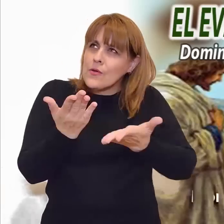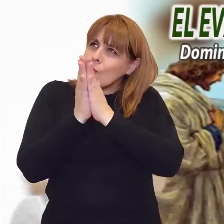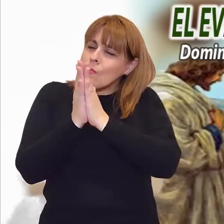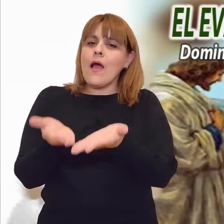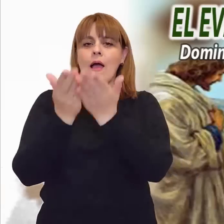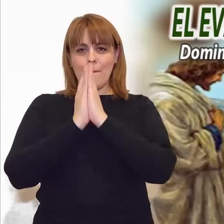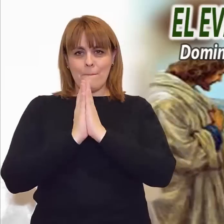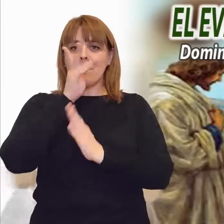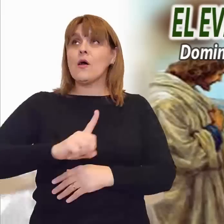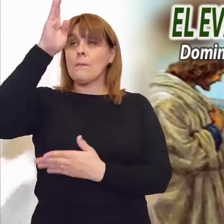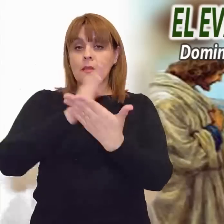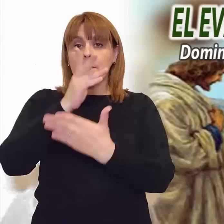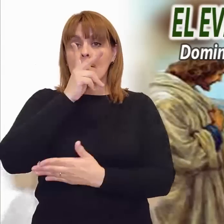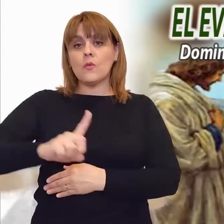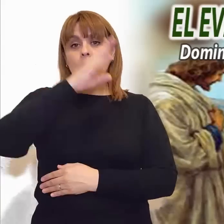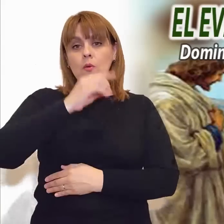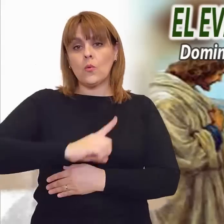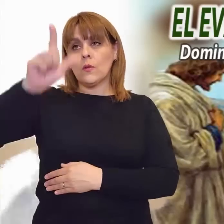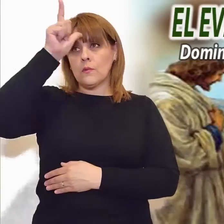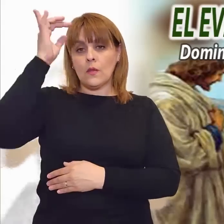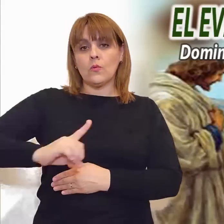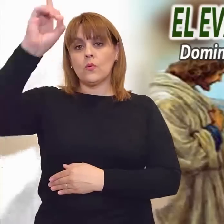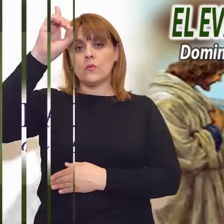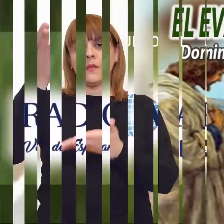Amén. Amén.